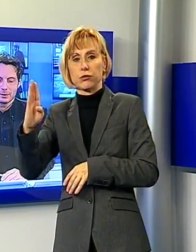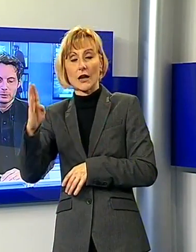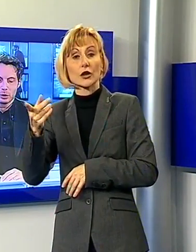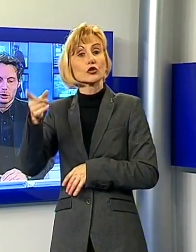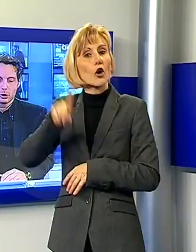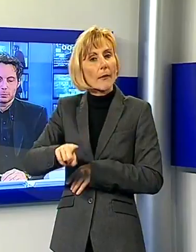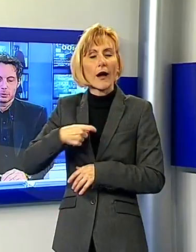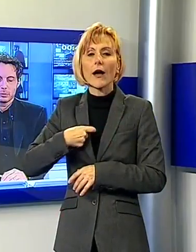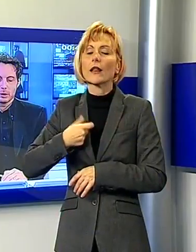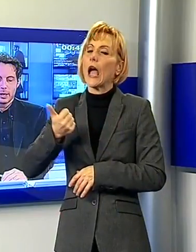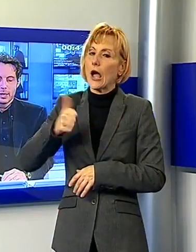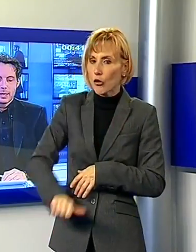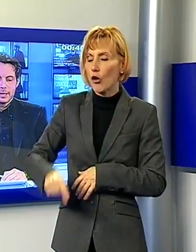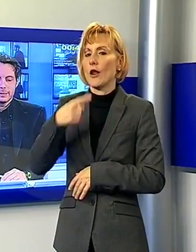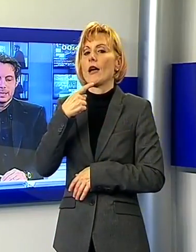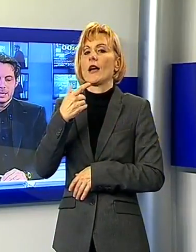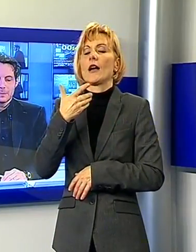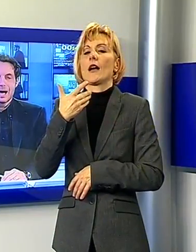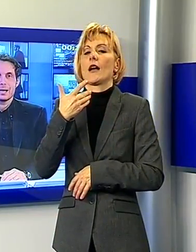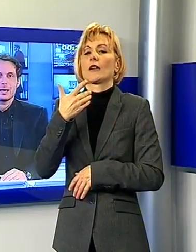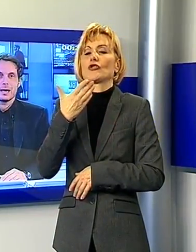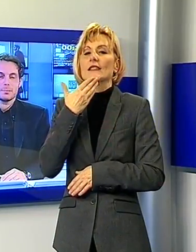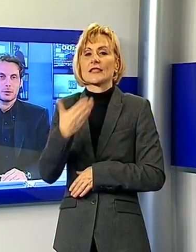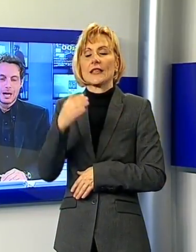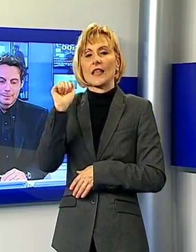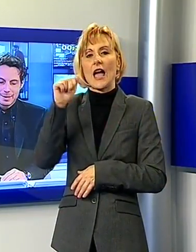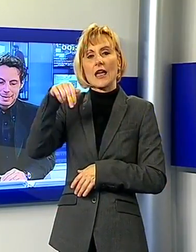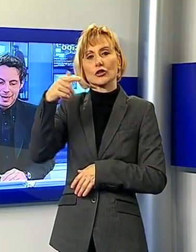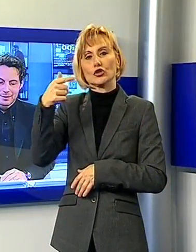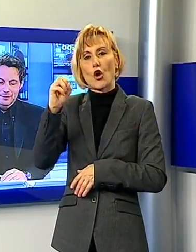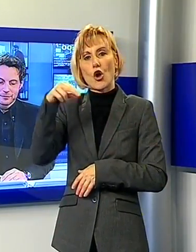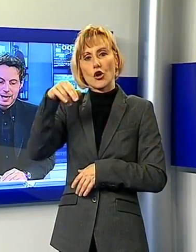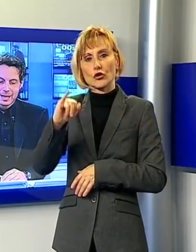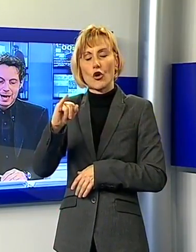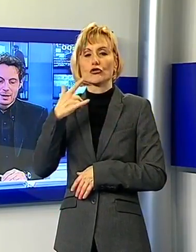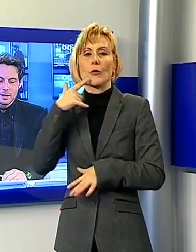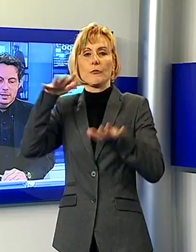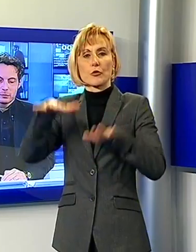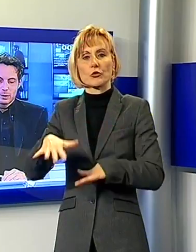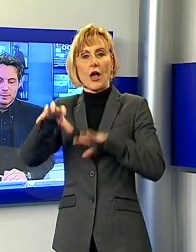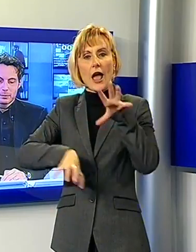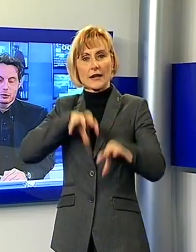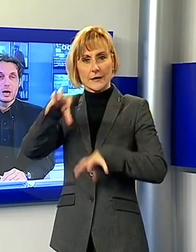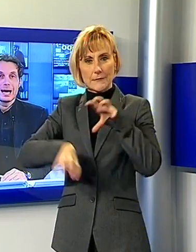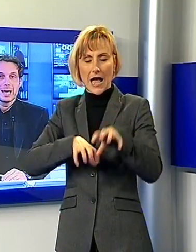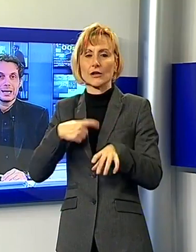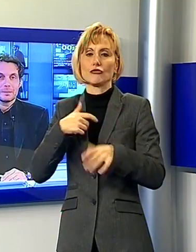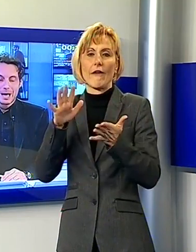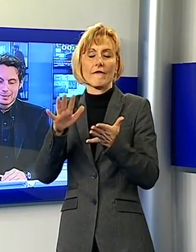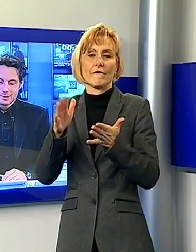'Antonio protettore degli animali in programma la fiera sulla via provinciale nelle piazze